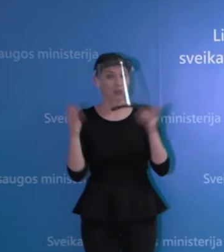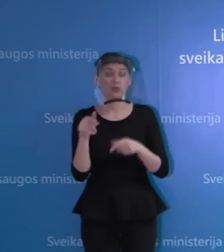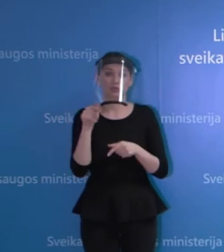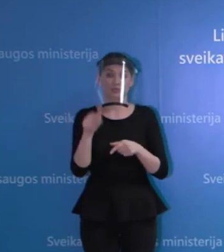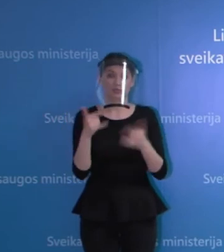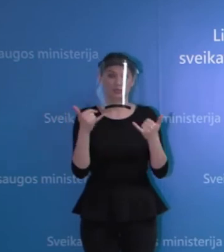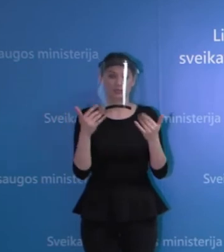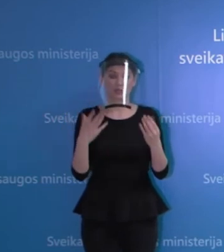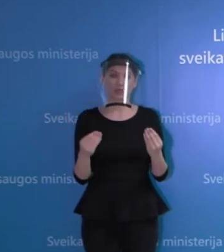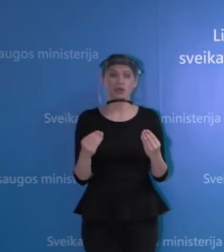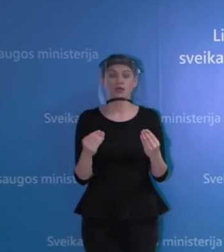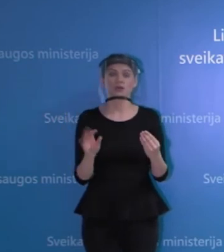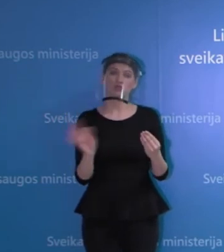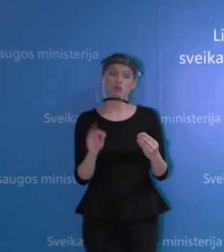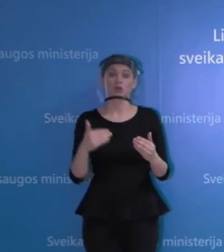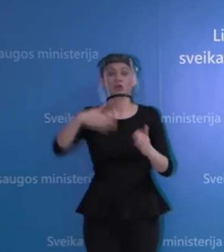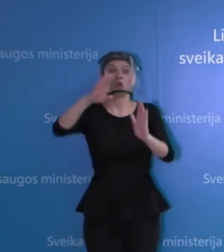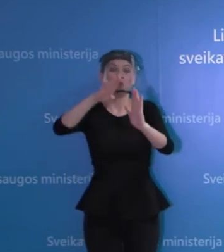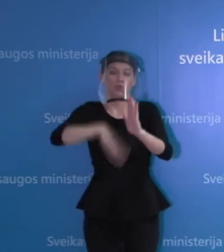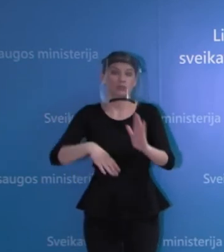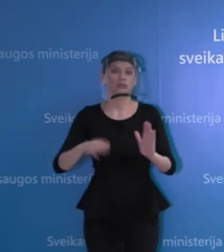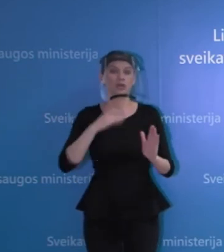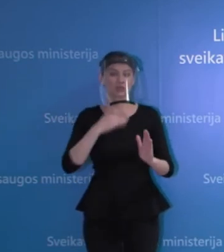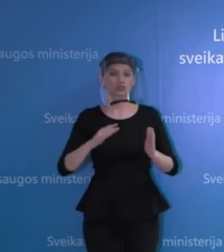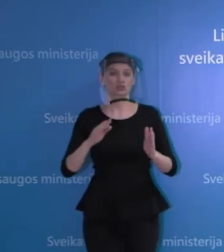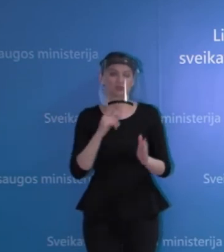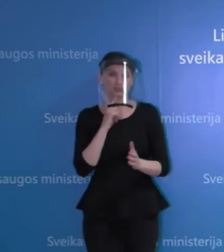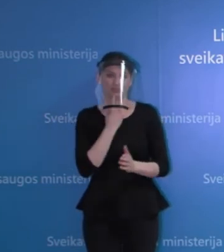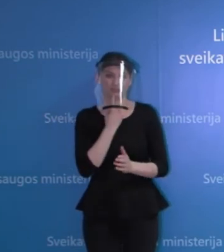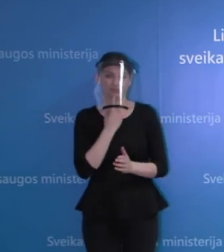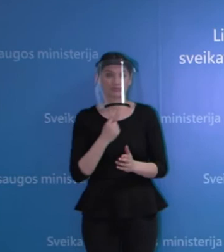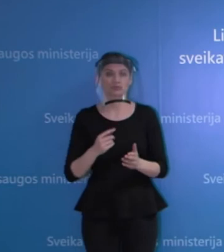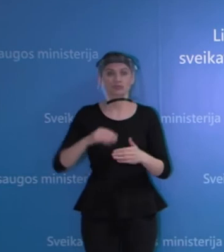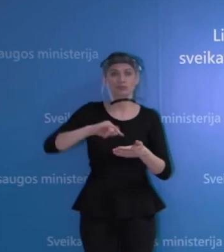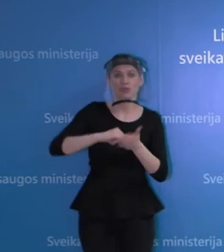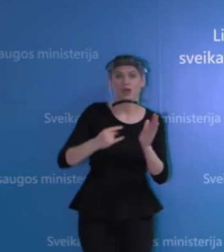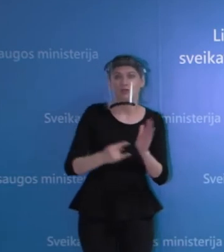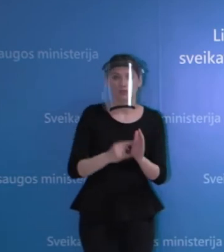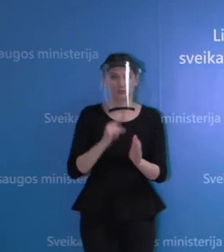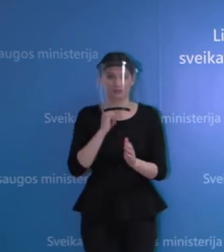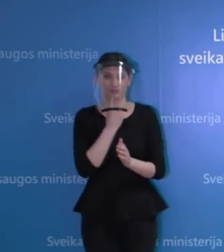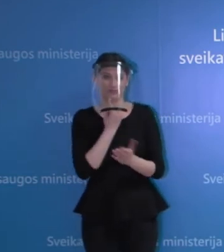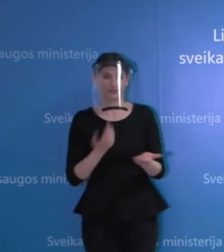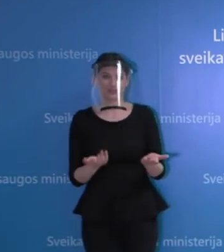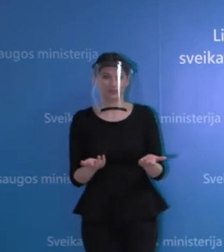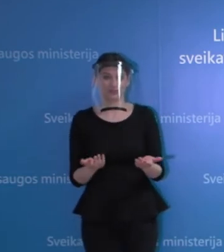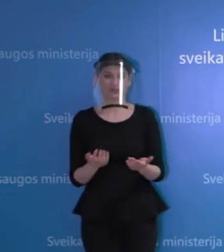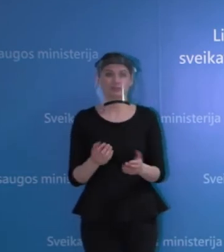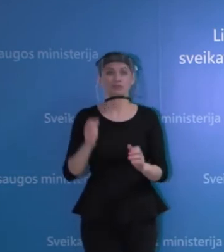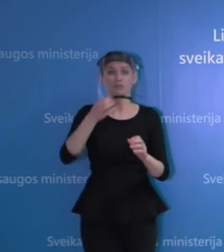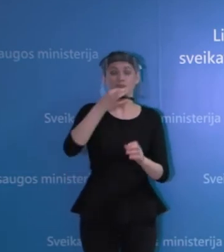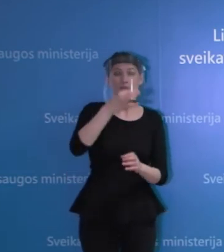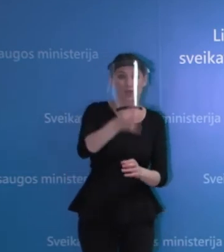šiandien dienai dar negalim naprognozuoti ir numatyti. Žinot, su prognoziam yra tikrai labai nedėkingas dalykas, gali